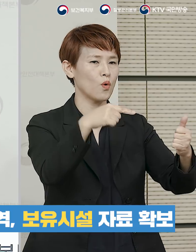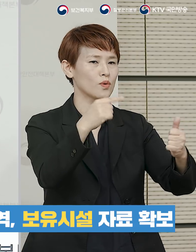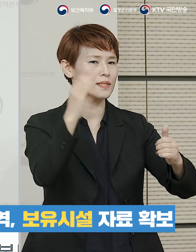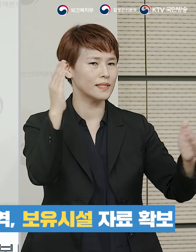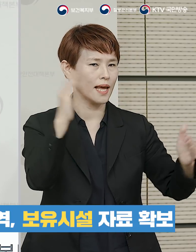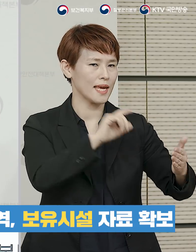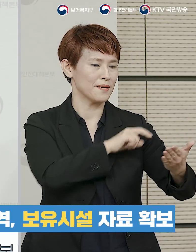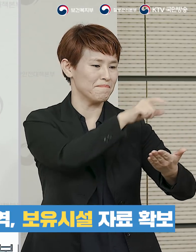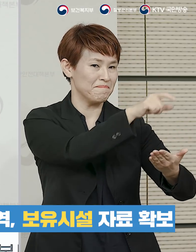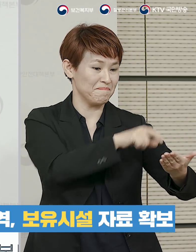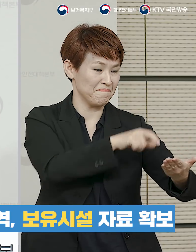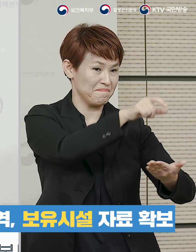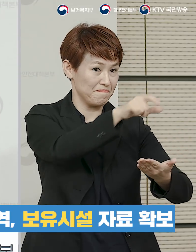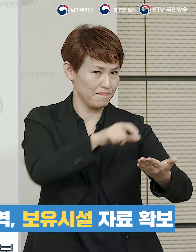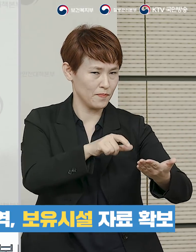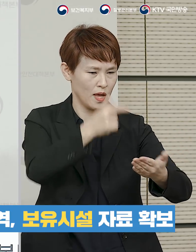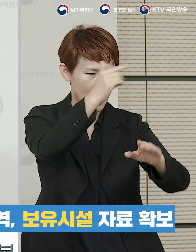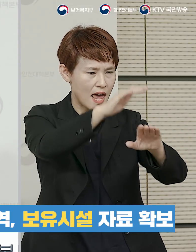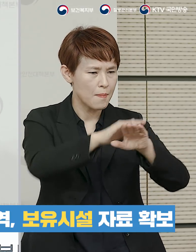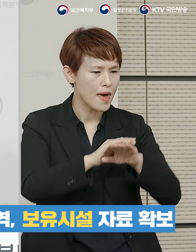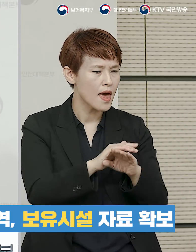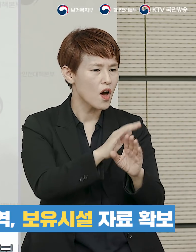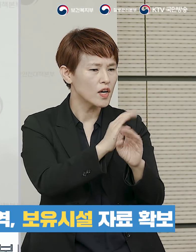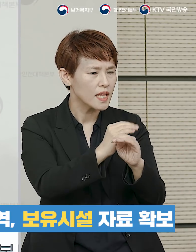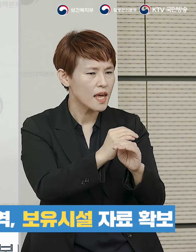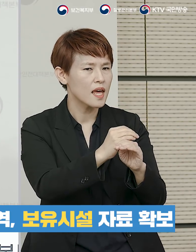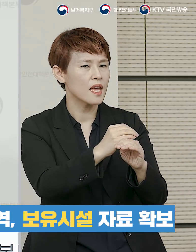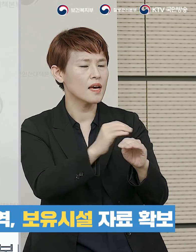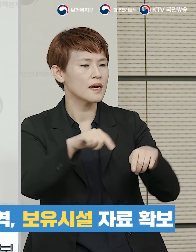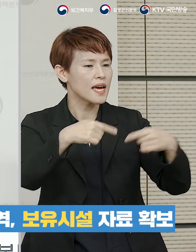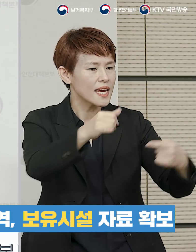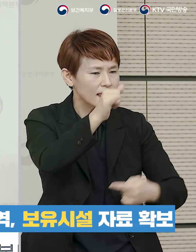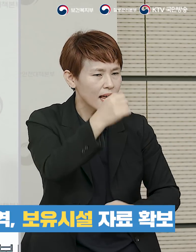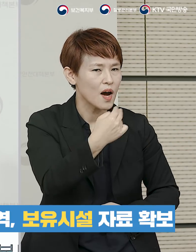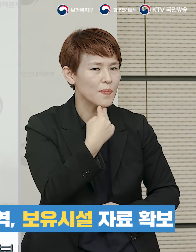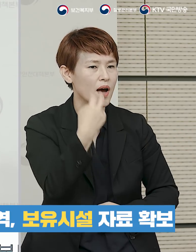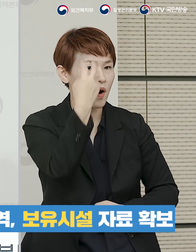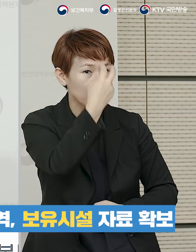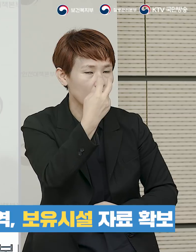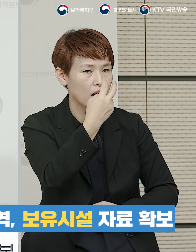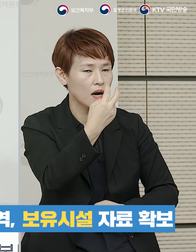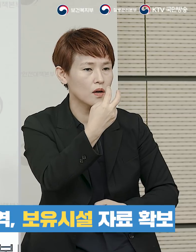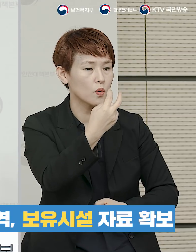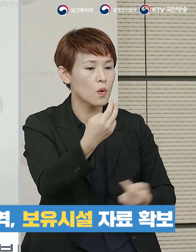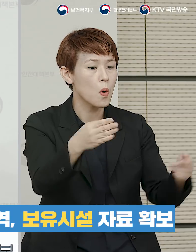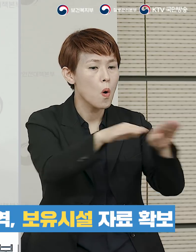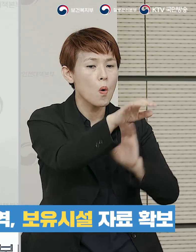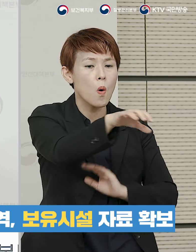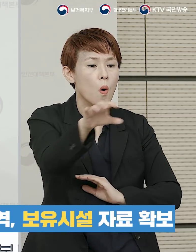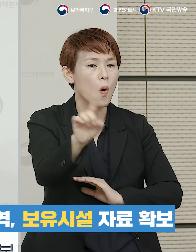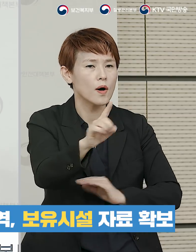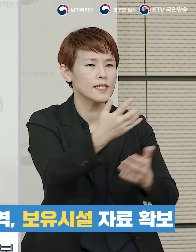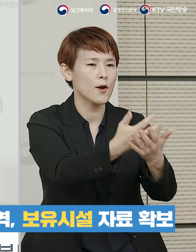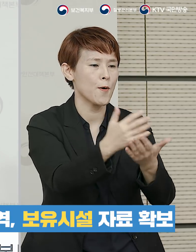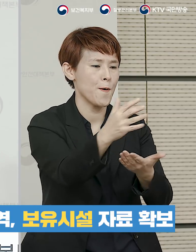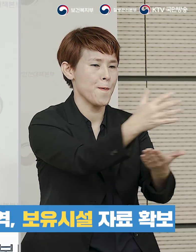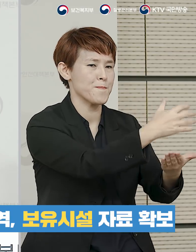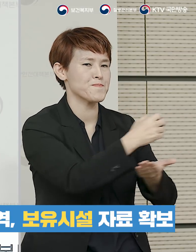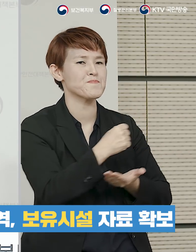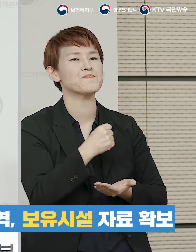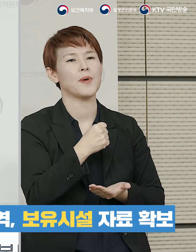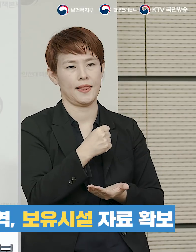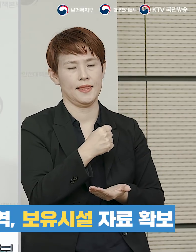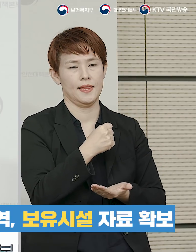교육생 명단 그리고 구체적인 예배 출결 내역 그리고 보유시설 자료 등을 확보를